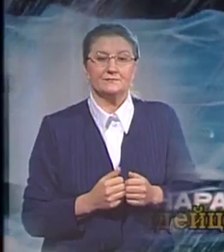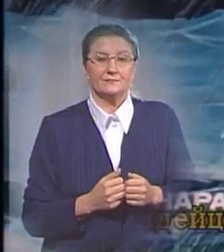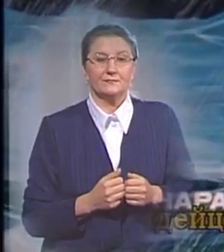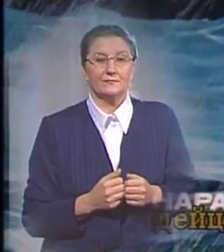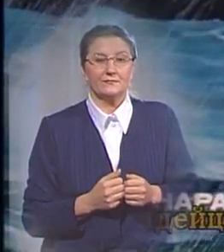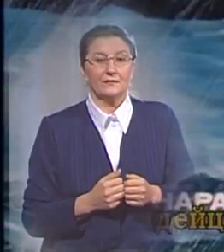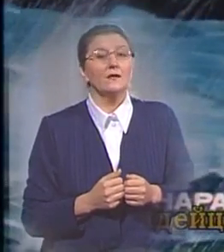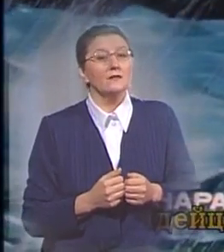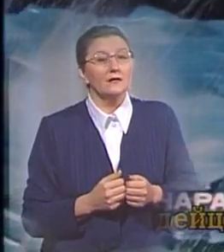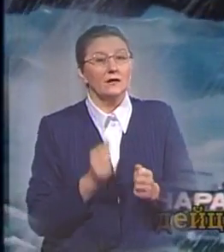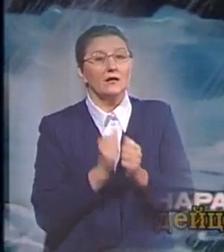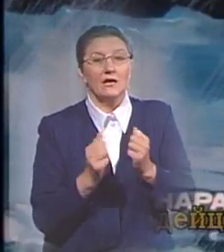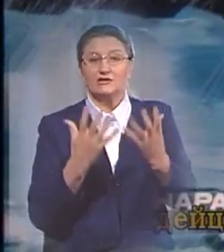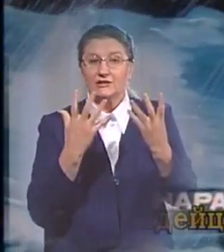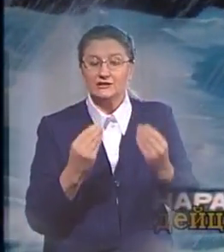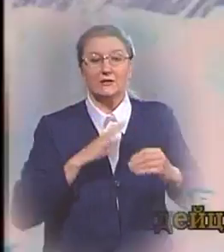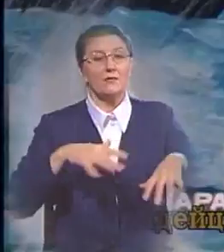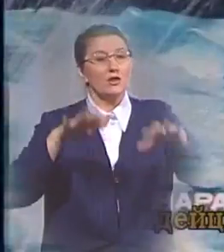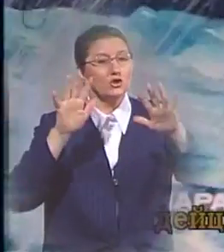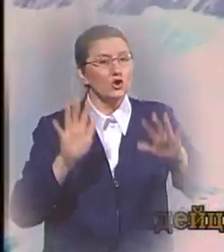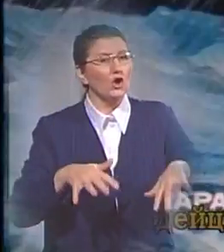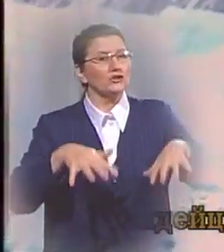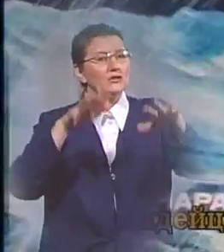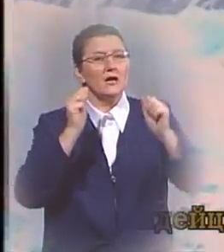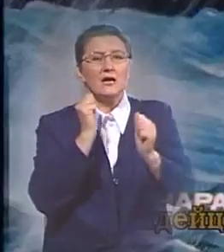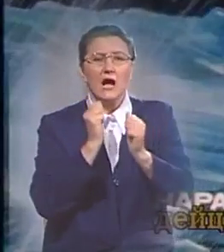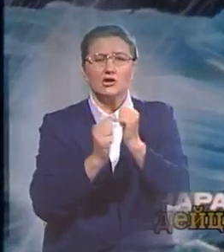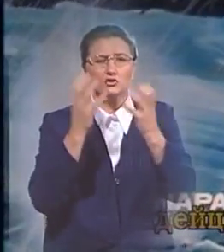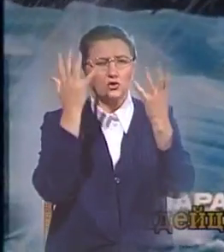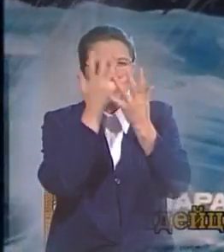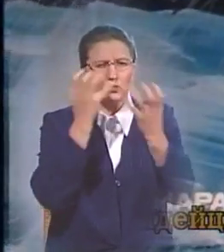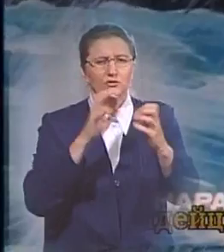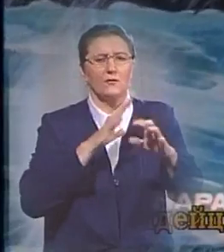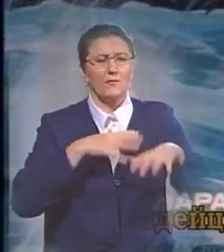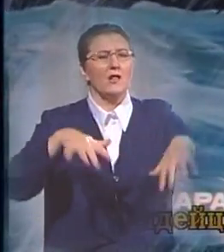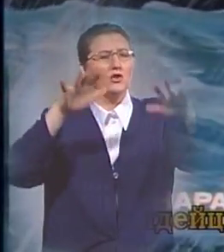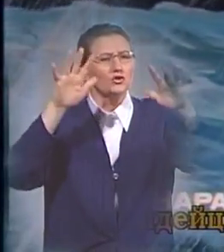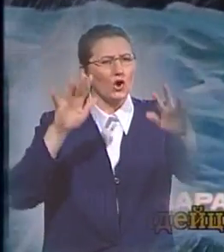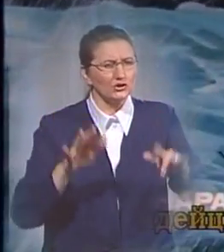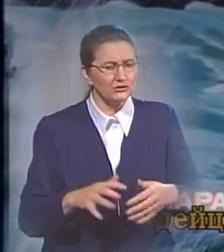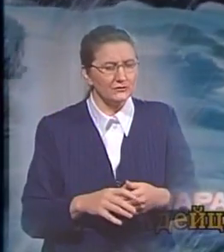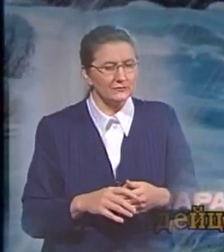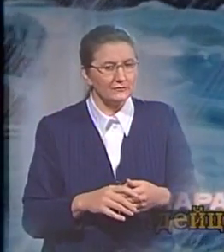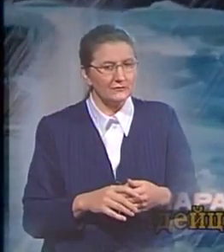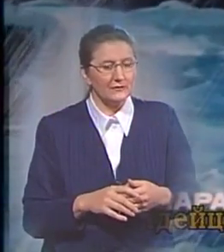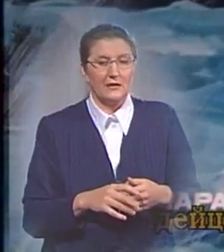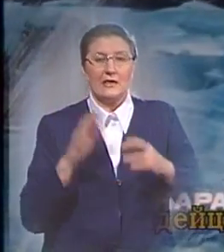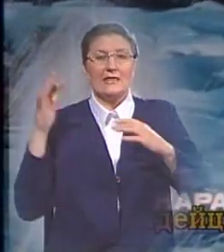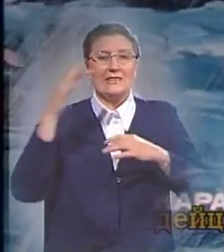Каждый день шел дождь. Каждую ночь шел дождь. Небо обрушилось,